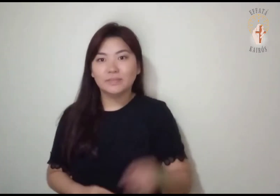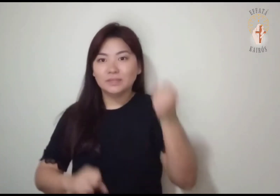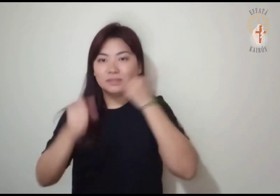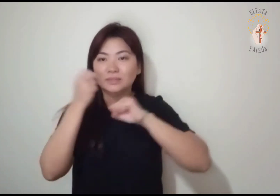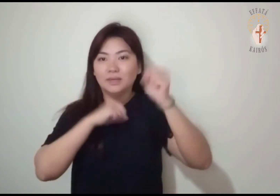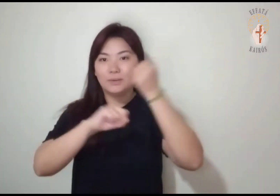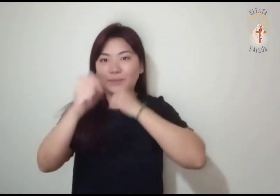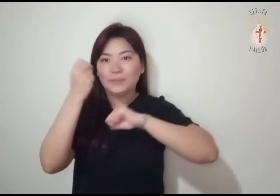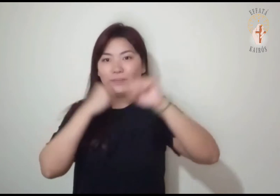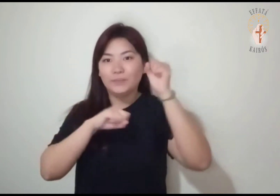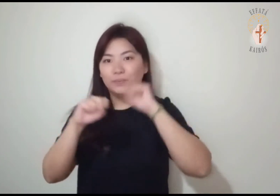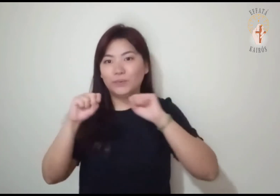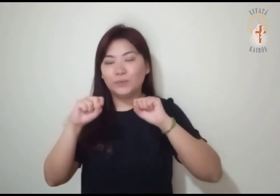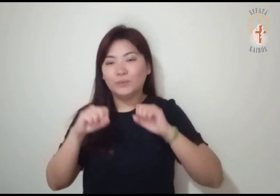Salmo responsorial